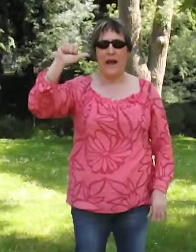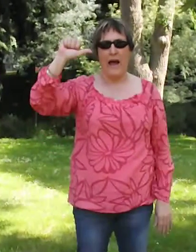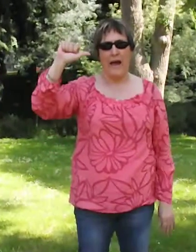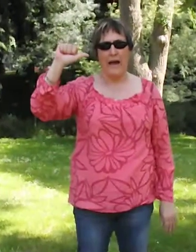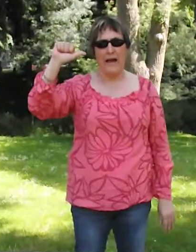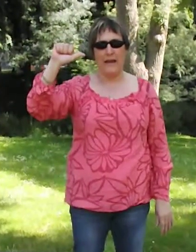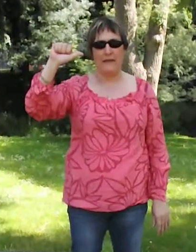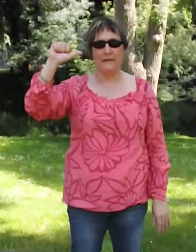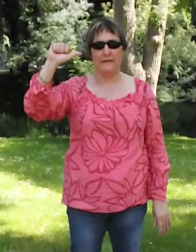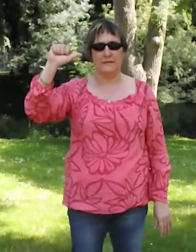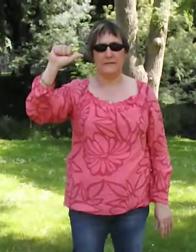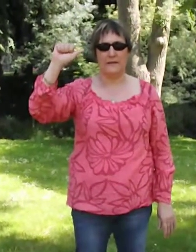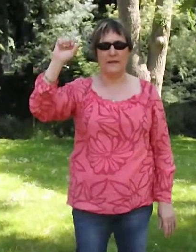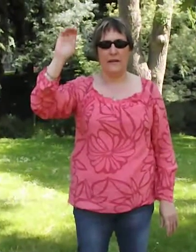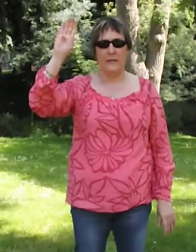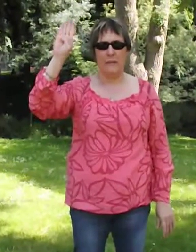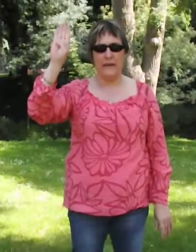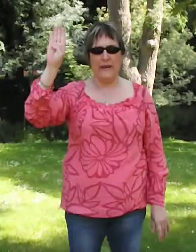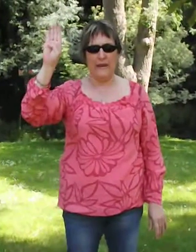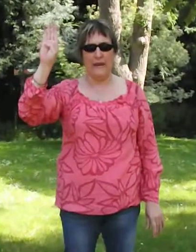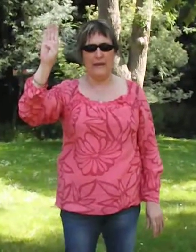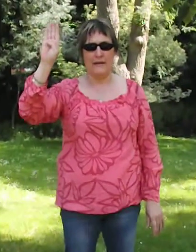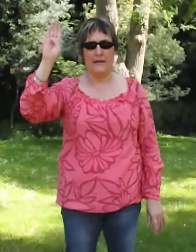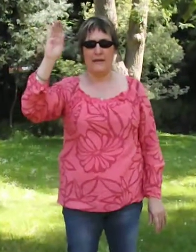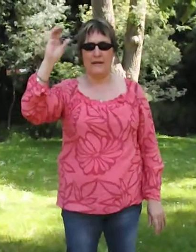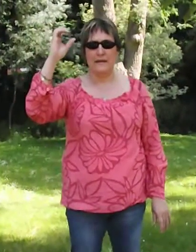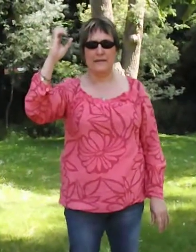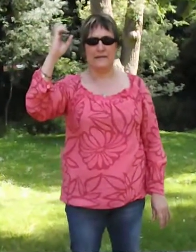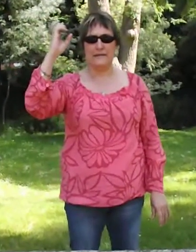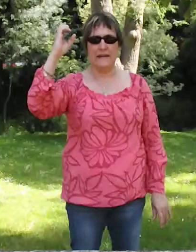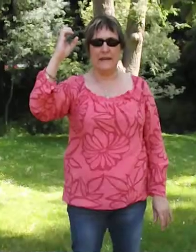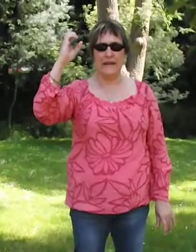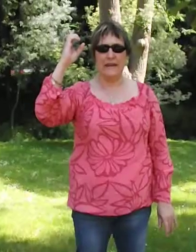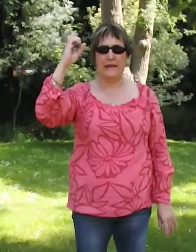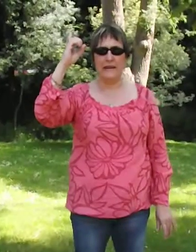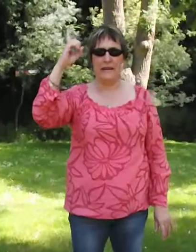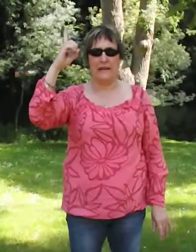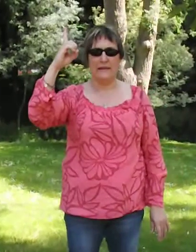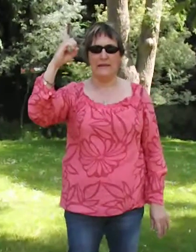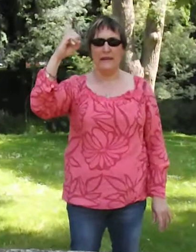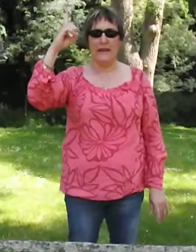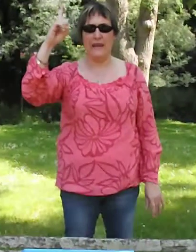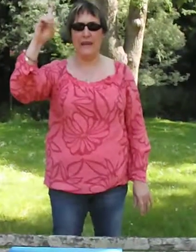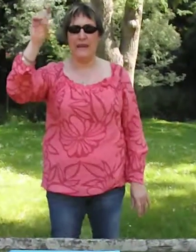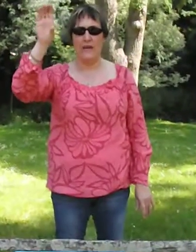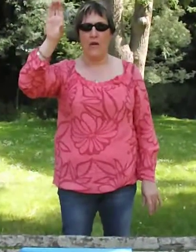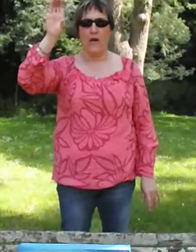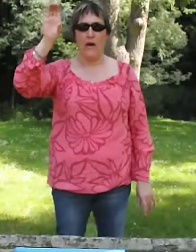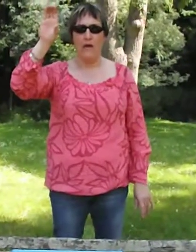A, B, C, D, E.